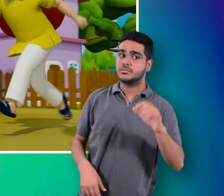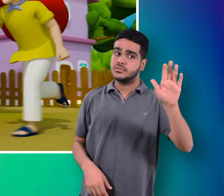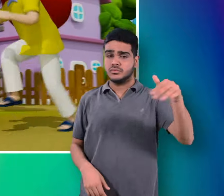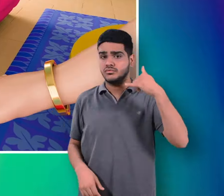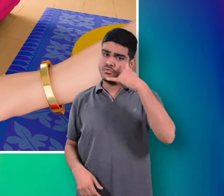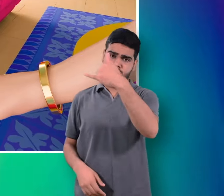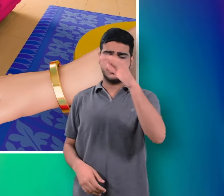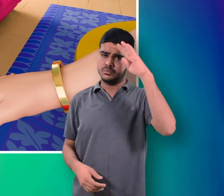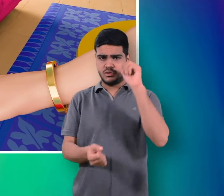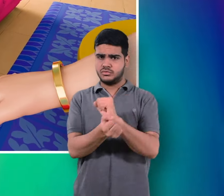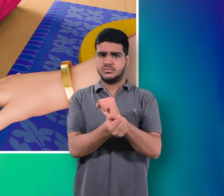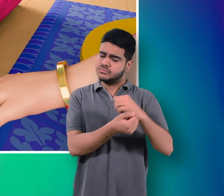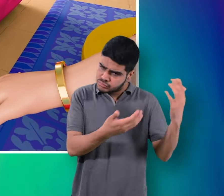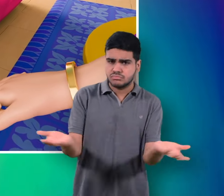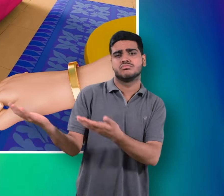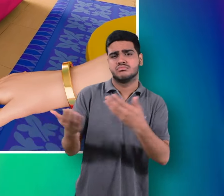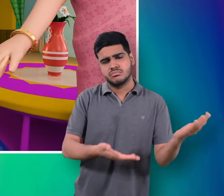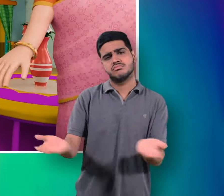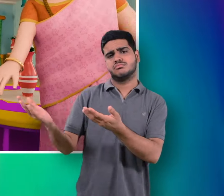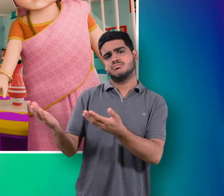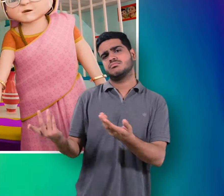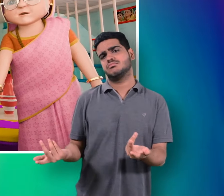पुलिस को बलाओ पुलिस को तो बुलाओ